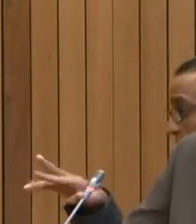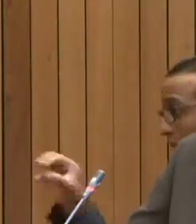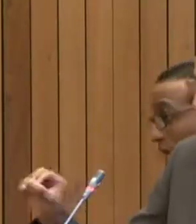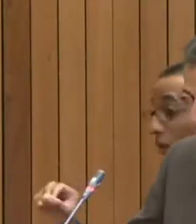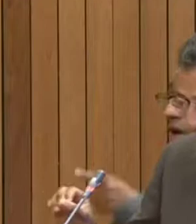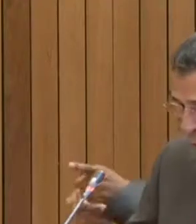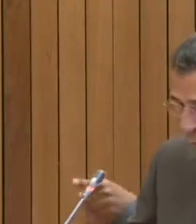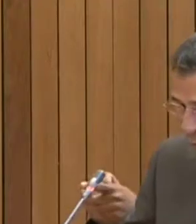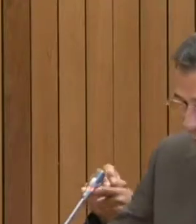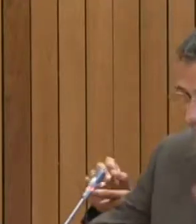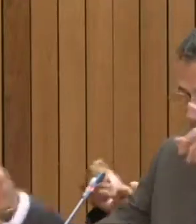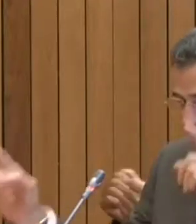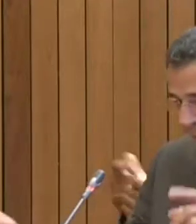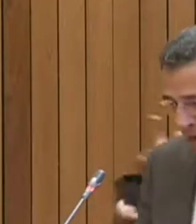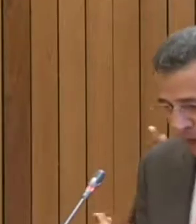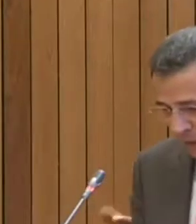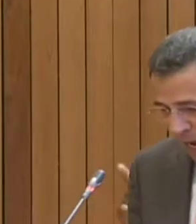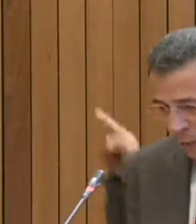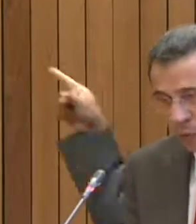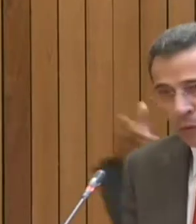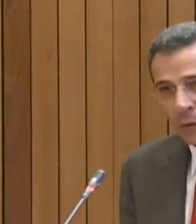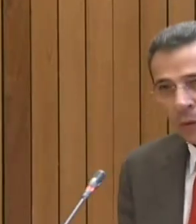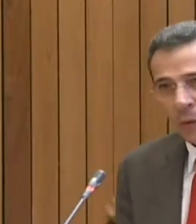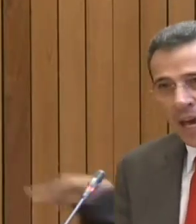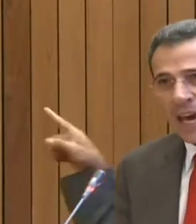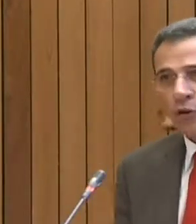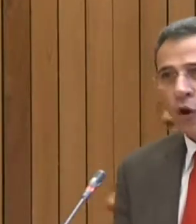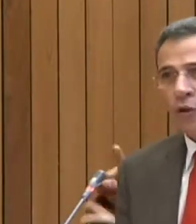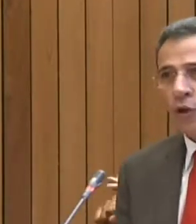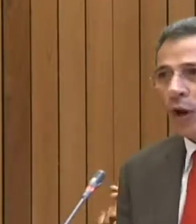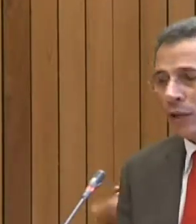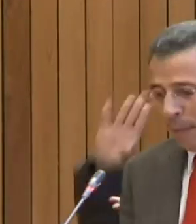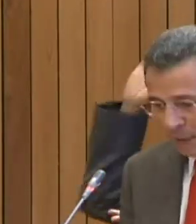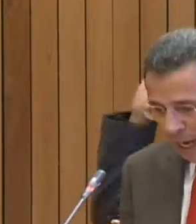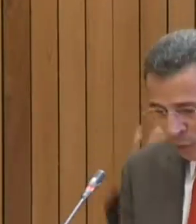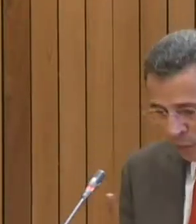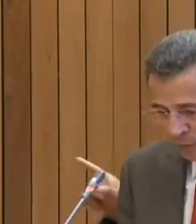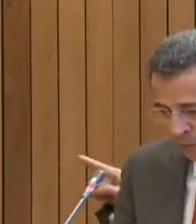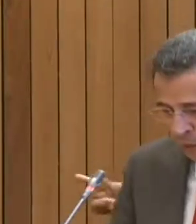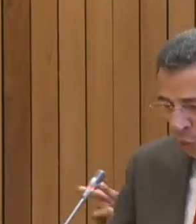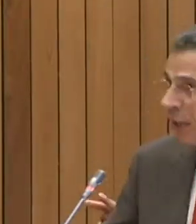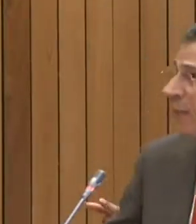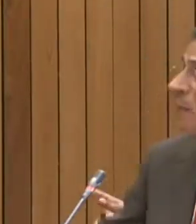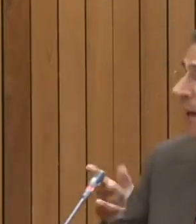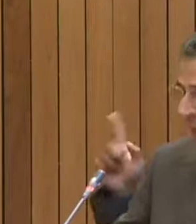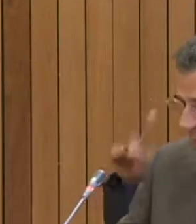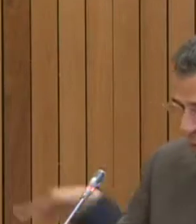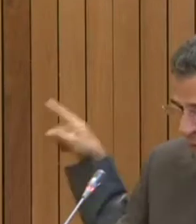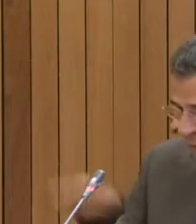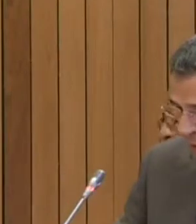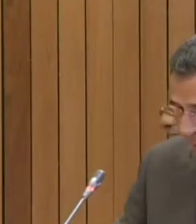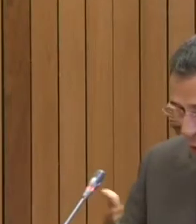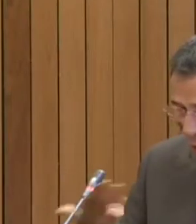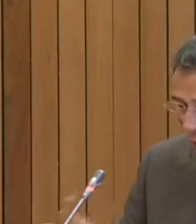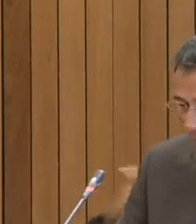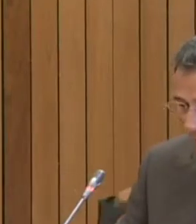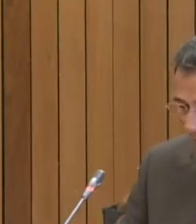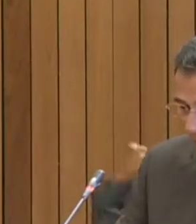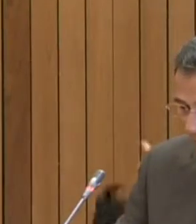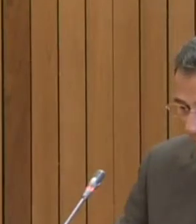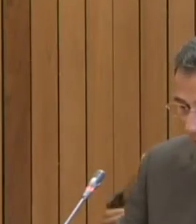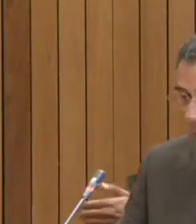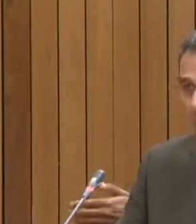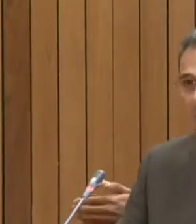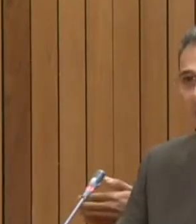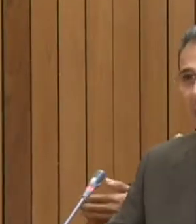gratuidade do serviço público, também vetada. Em resumo, senhores deputados, durante este mandato, protocolei